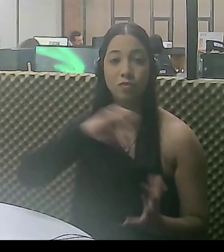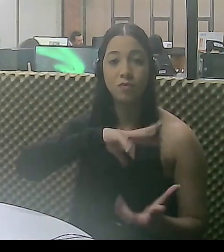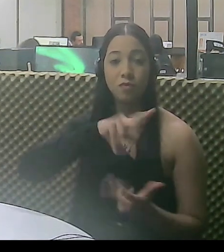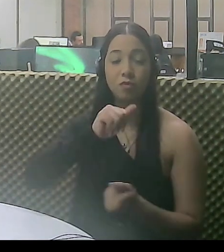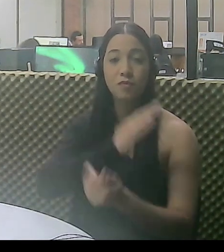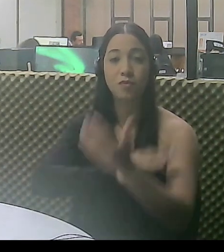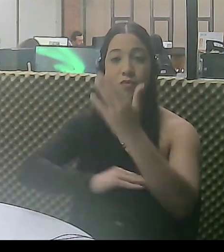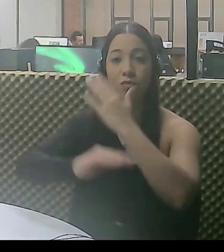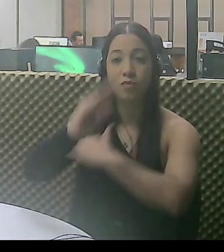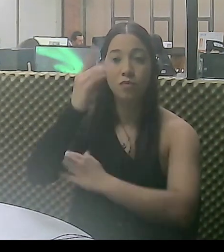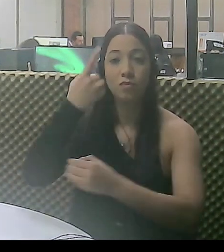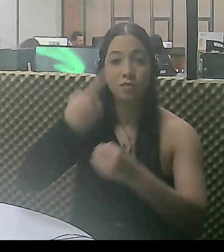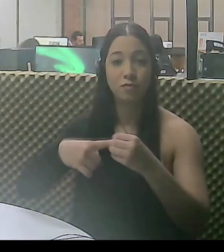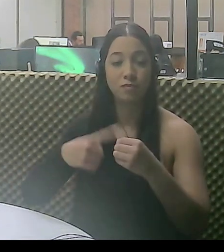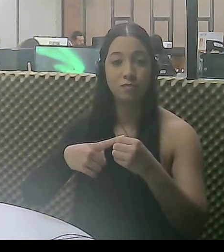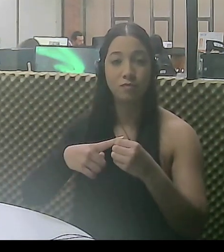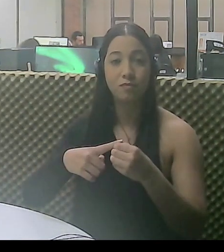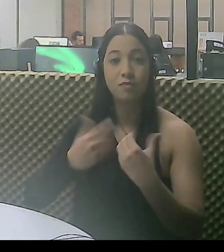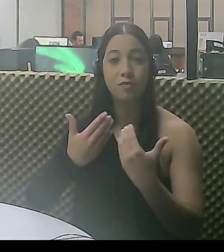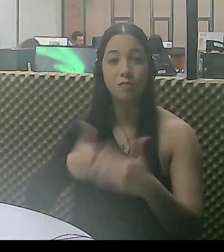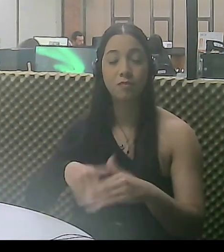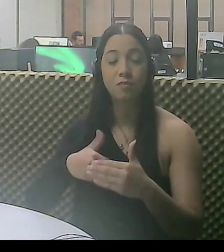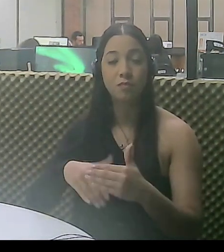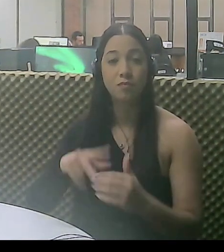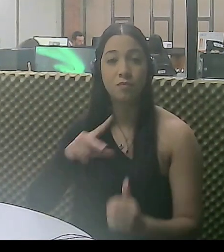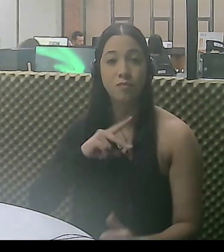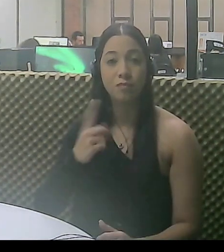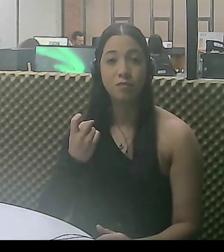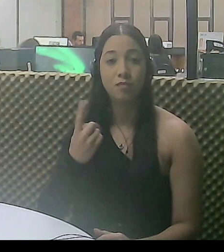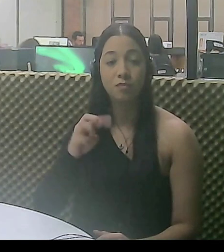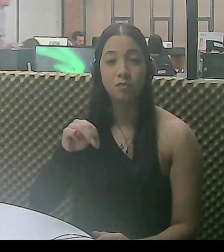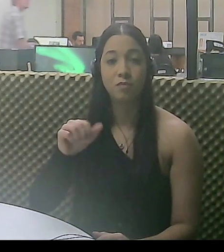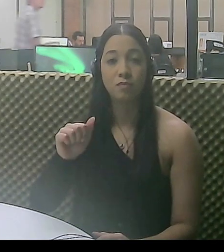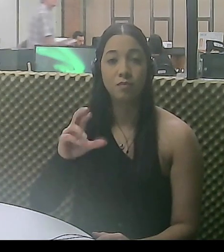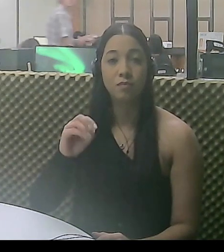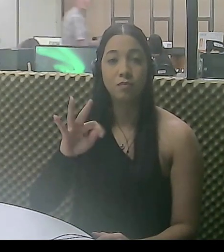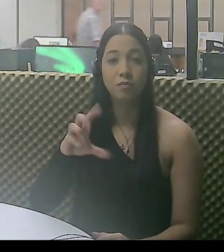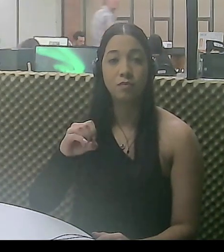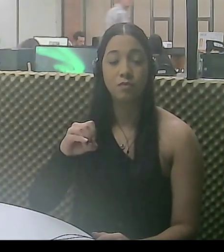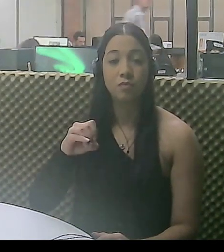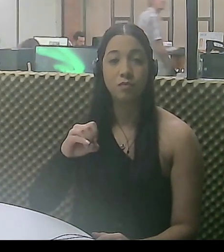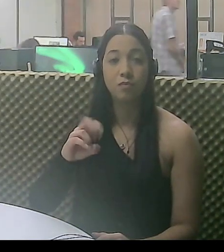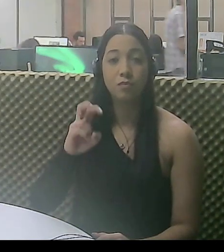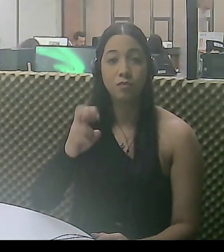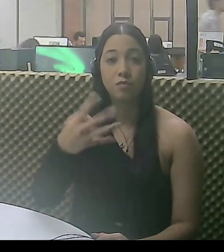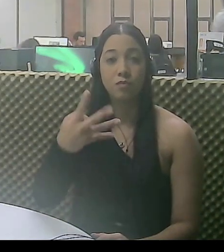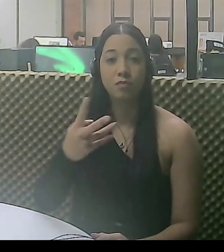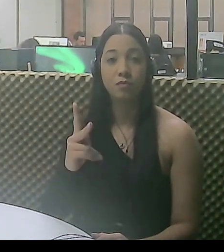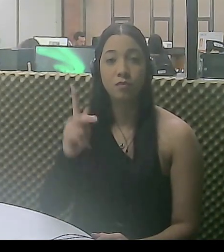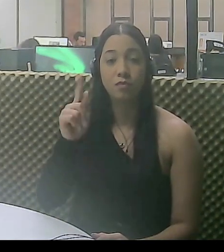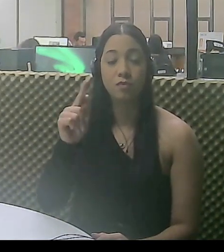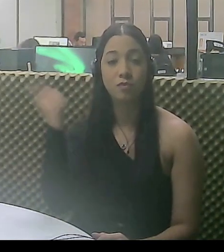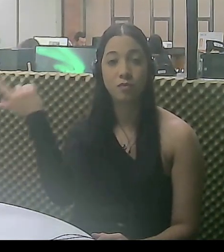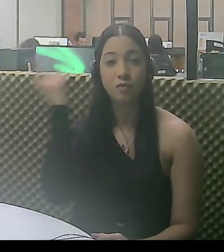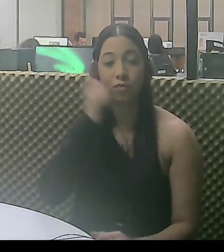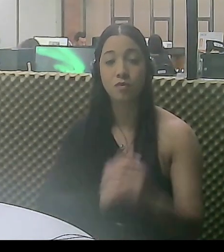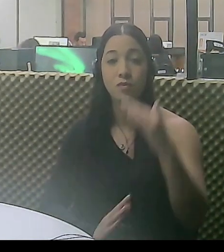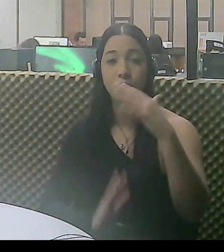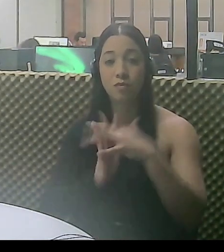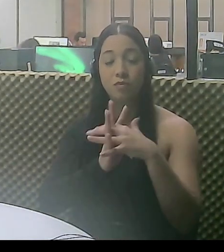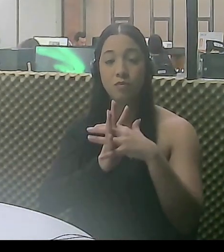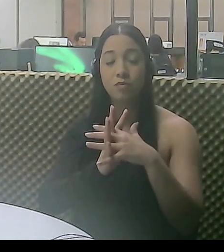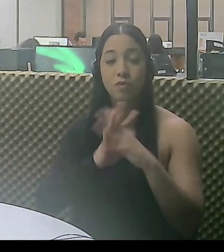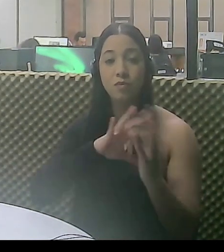paratleta da cidade. Nas provas individuais, Marco Túlio Cruz, categoria 54 quilos, bateu o recorde mundial